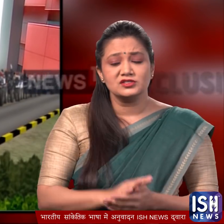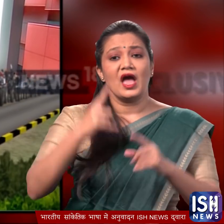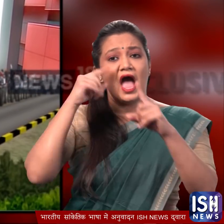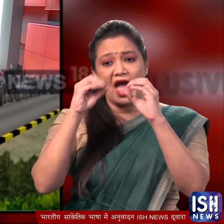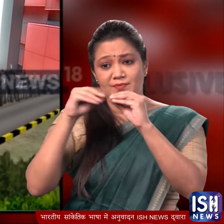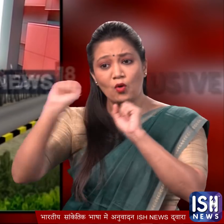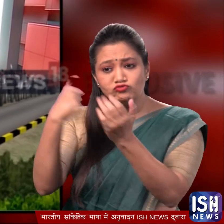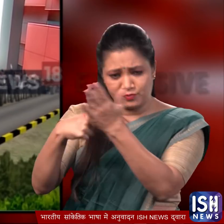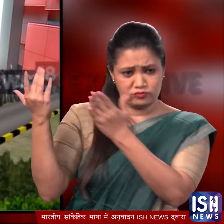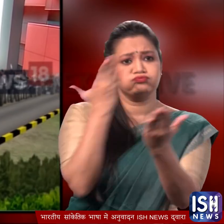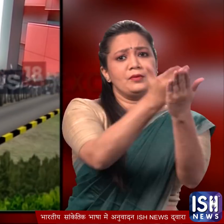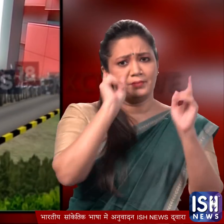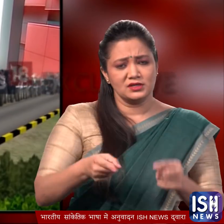कोट में आई बी की रिपोर्ट सौंपने की बात कही।